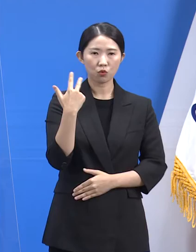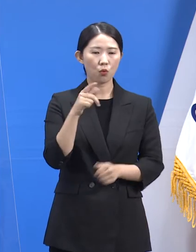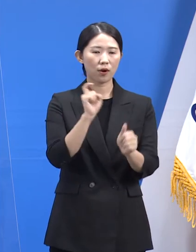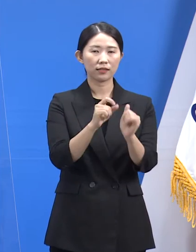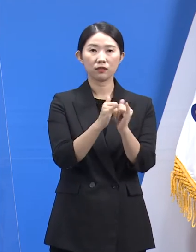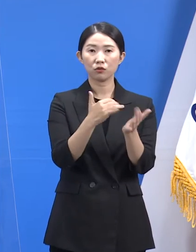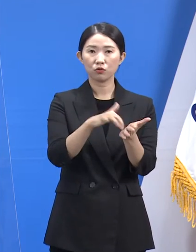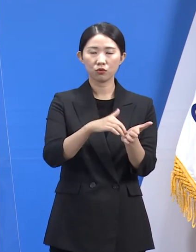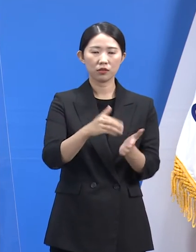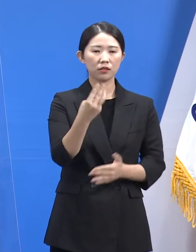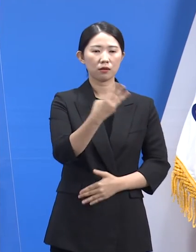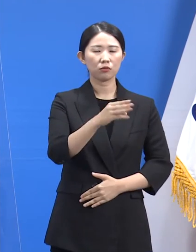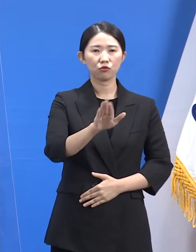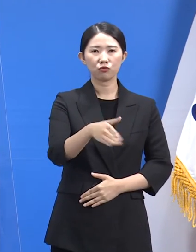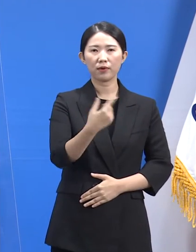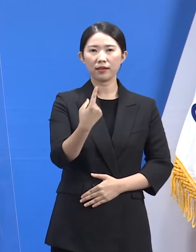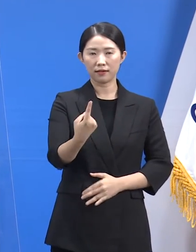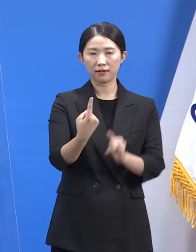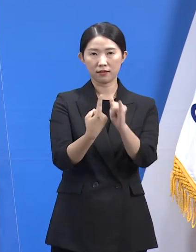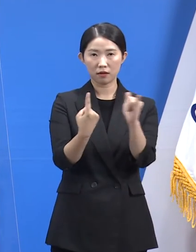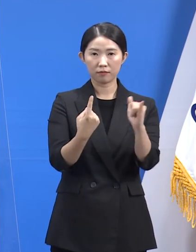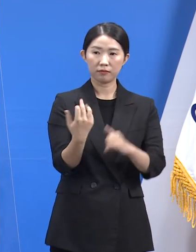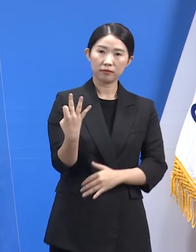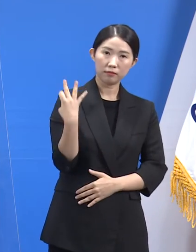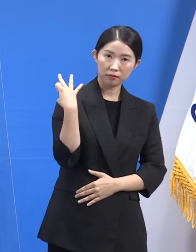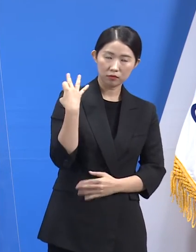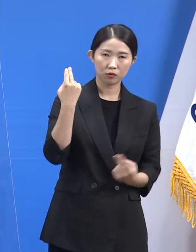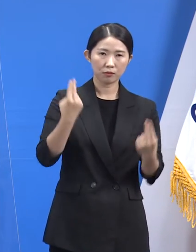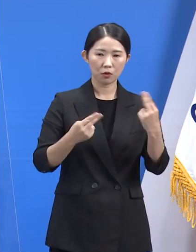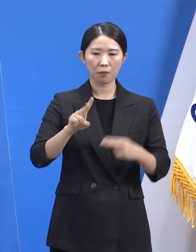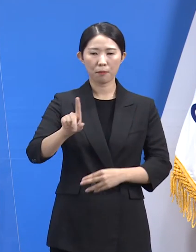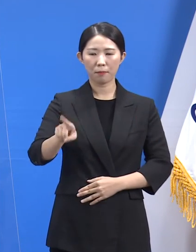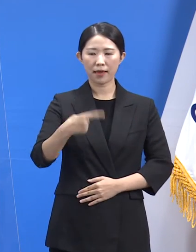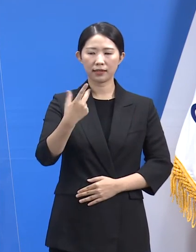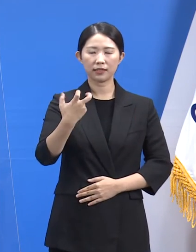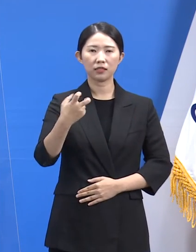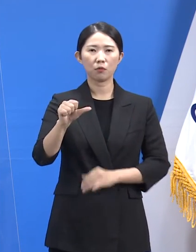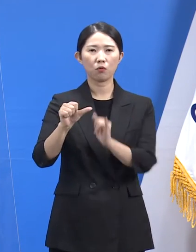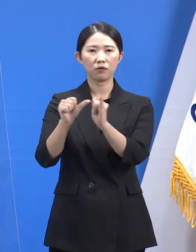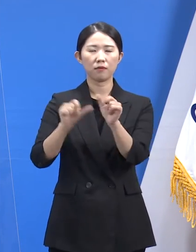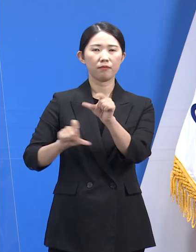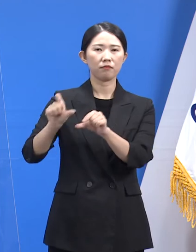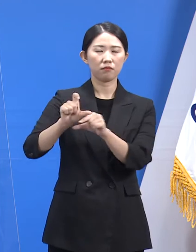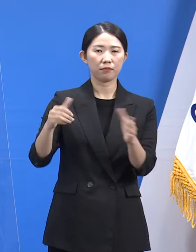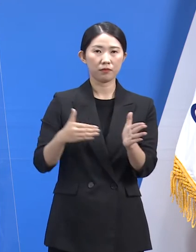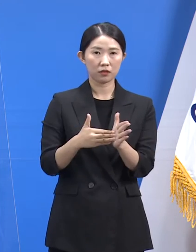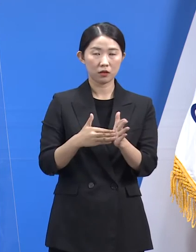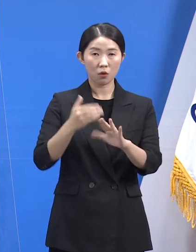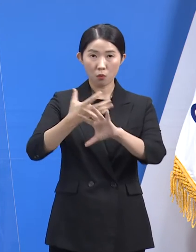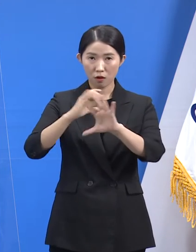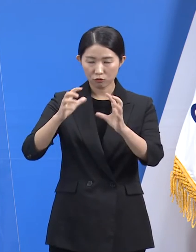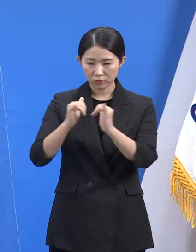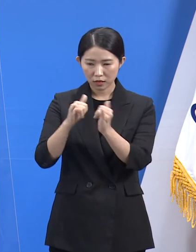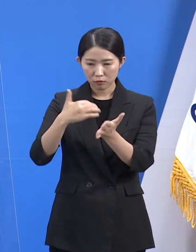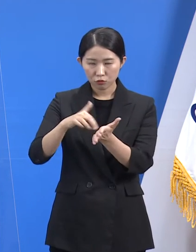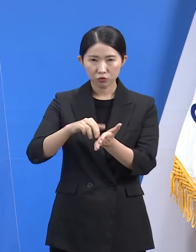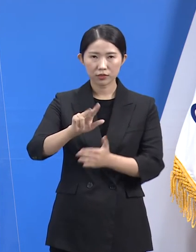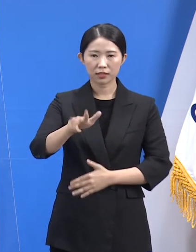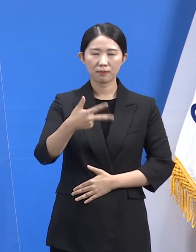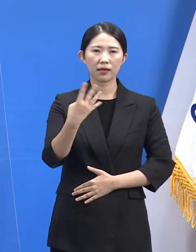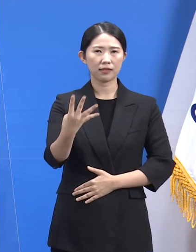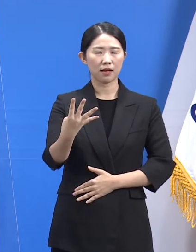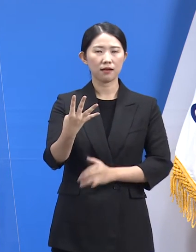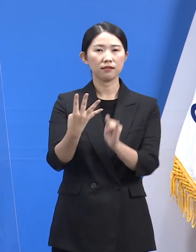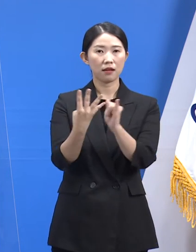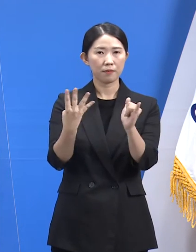3,901명으로 전주 대비 175명 증가했습니다. 이 중 외국인은 704명으로 전체